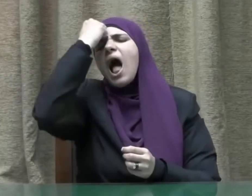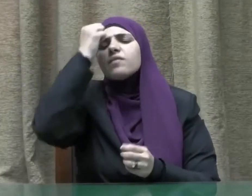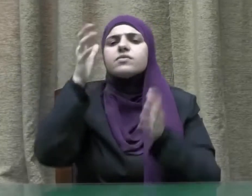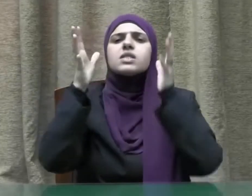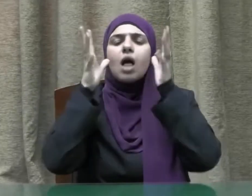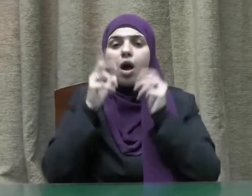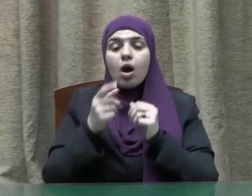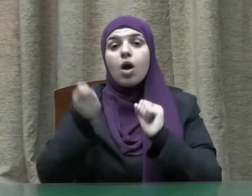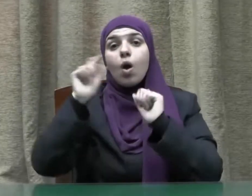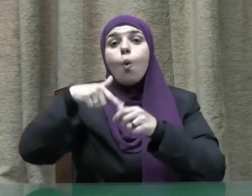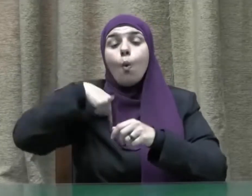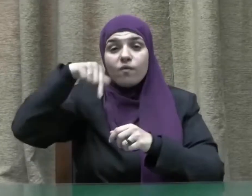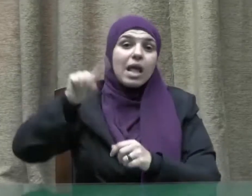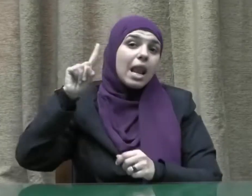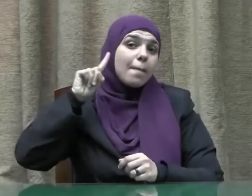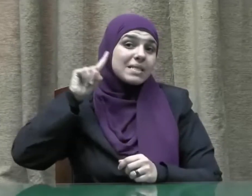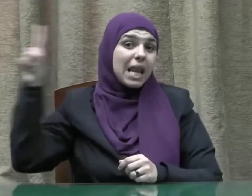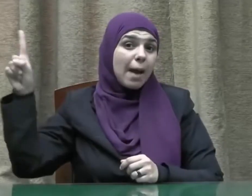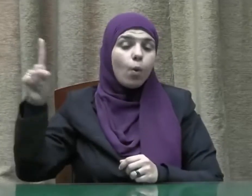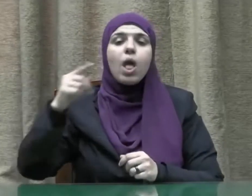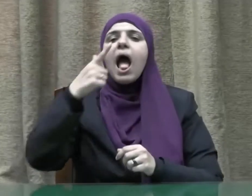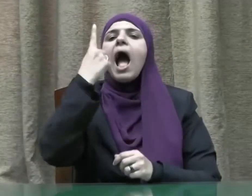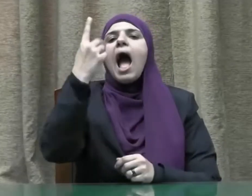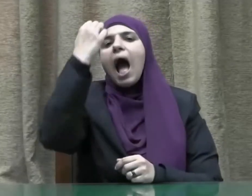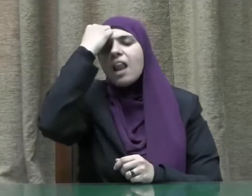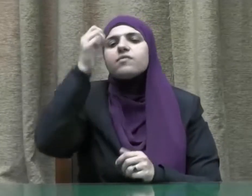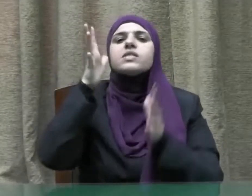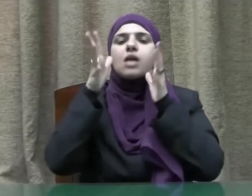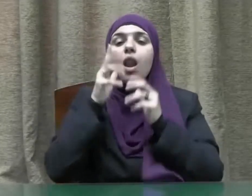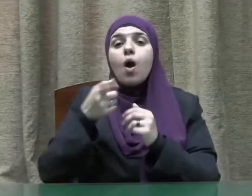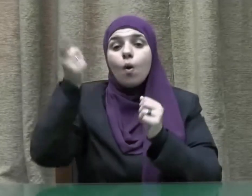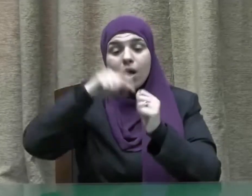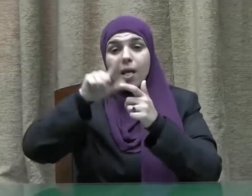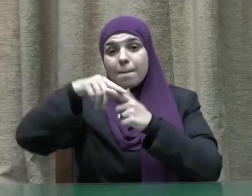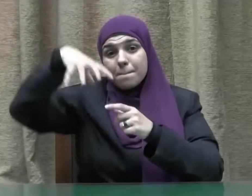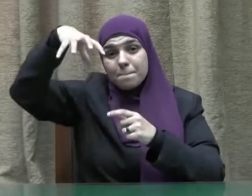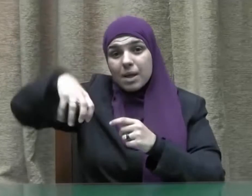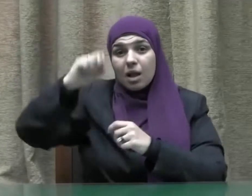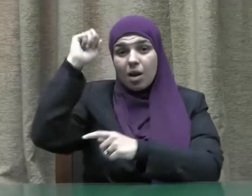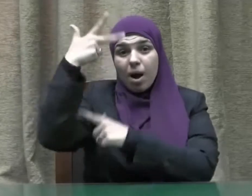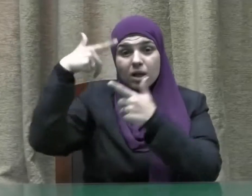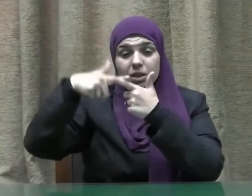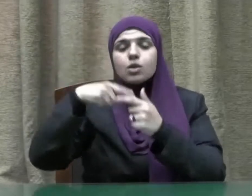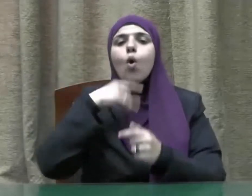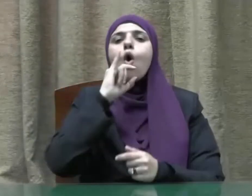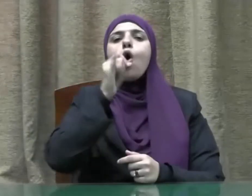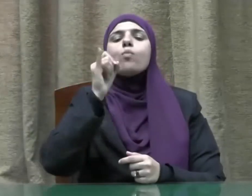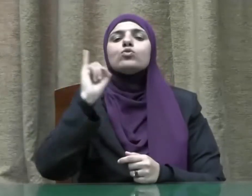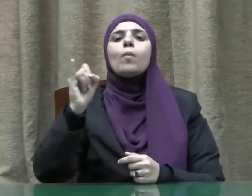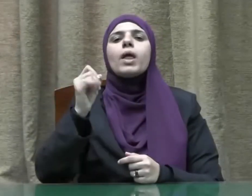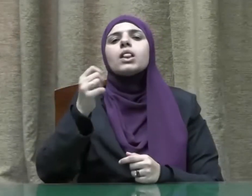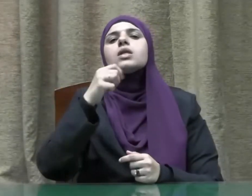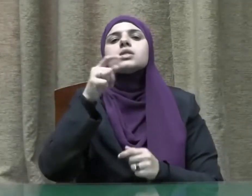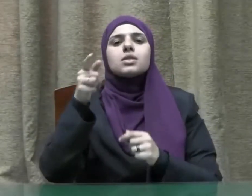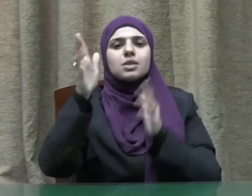صلاة وفي مسجد ألف صلاة وفي مسجد بيت المقدس خمسمائة صلاة